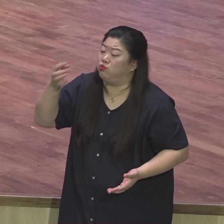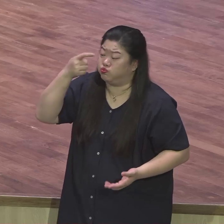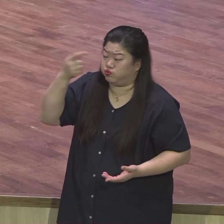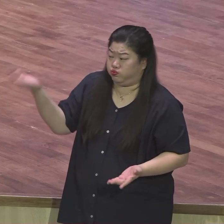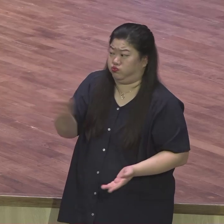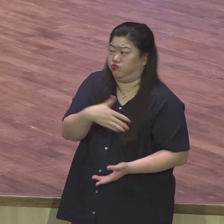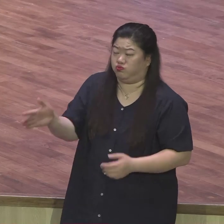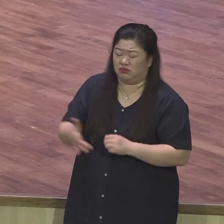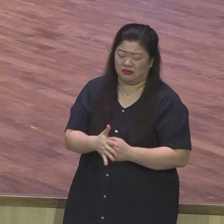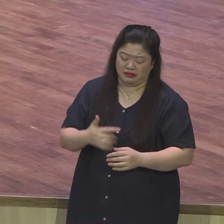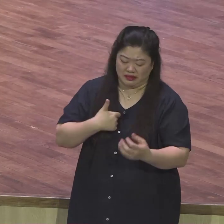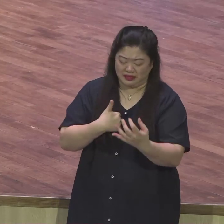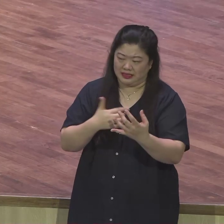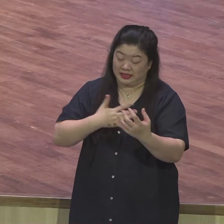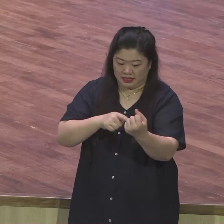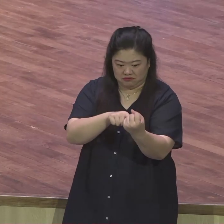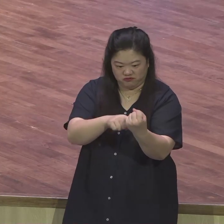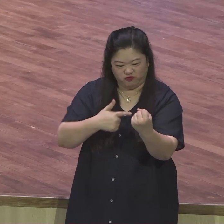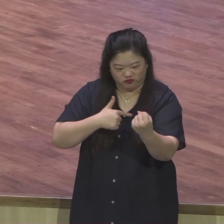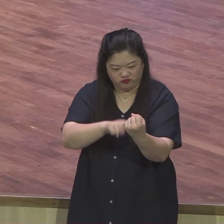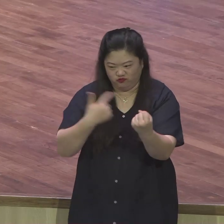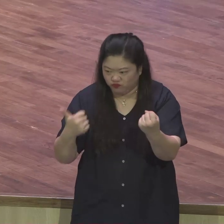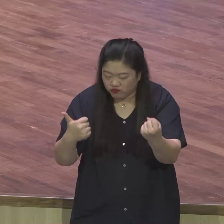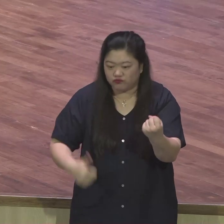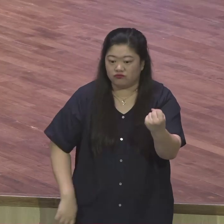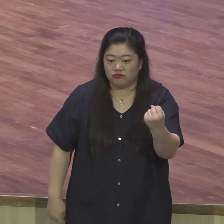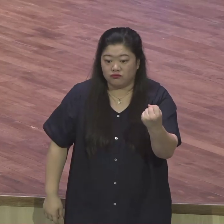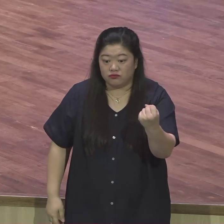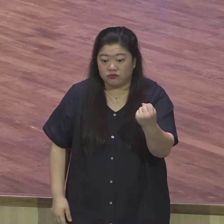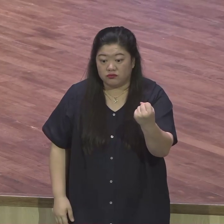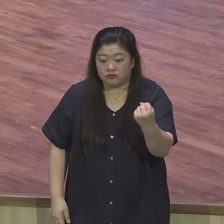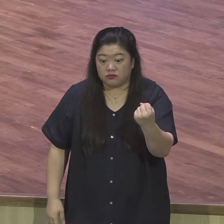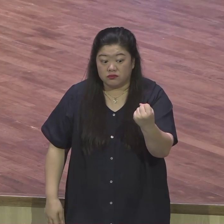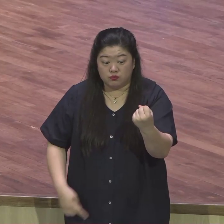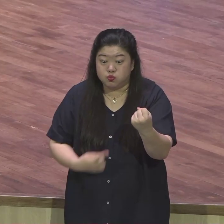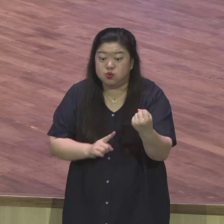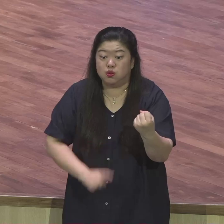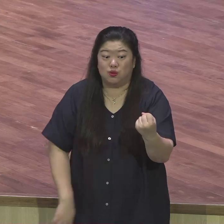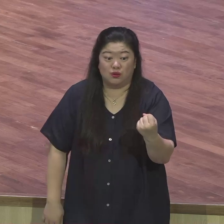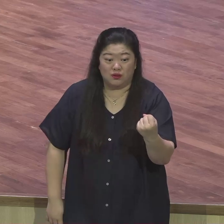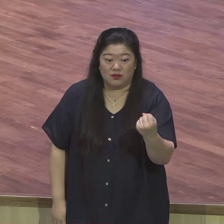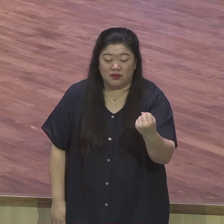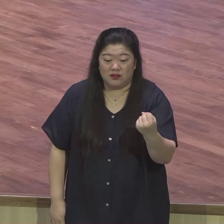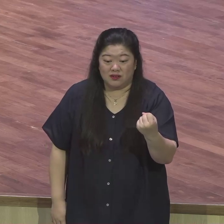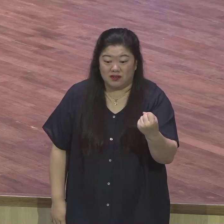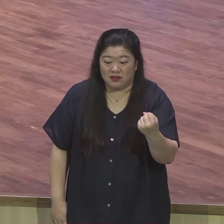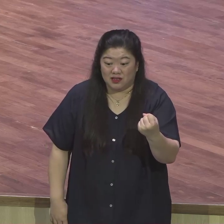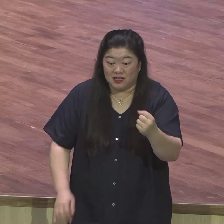얼마나 어리석습니까? 예수님 인류를 구원하기 위한 역사 속에 지금 우리가 살고 있는데